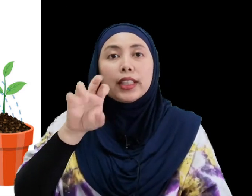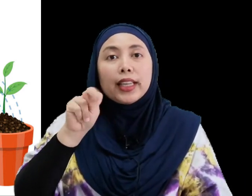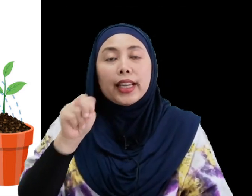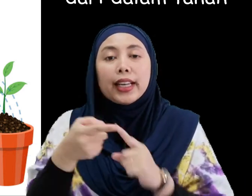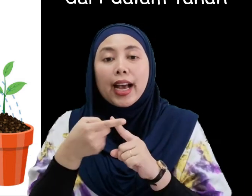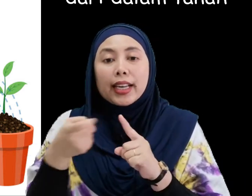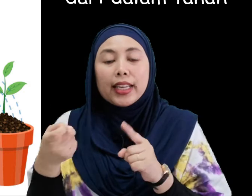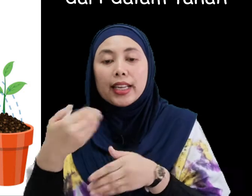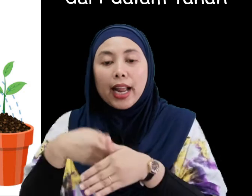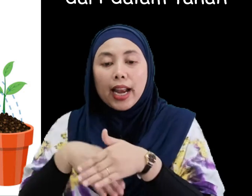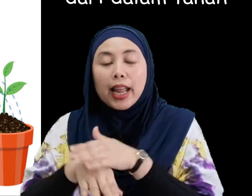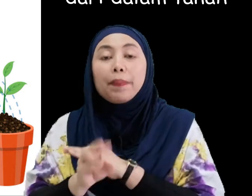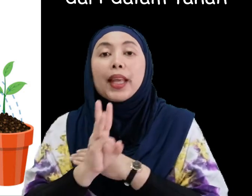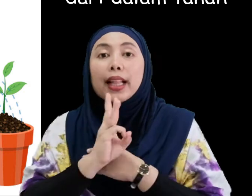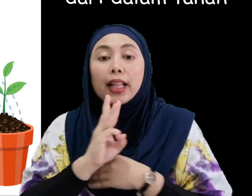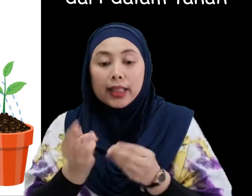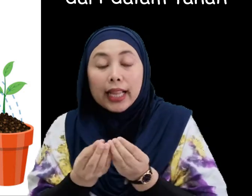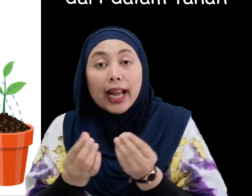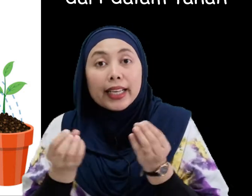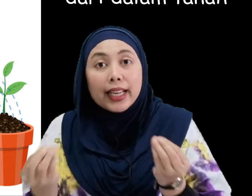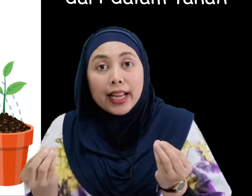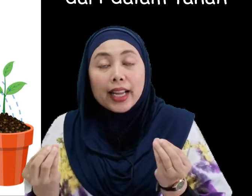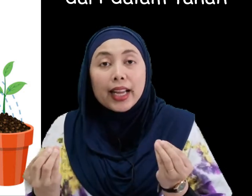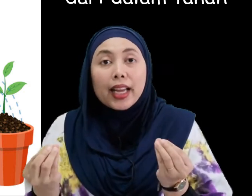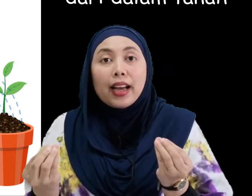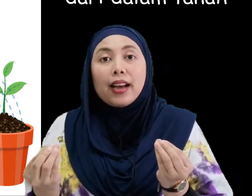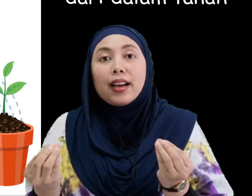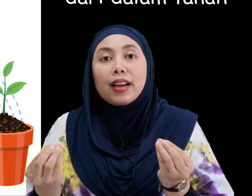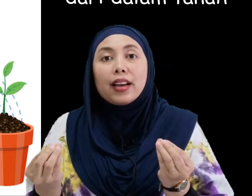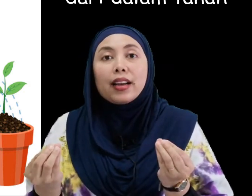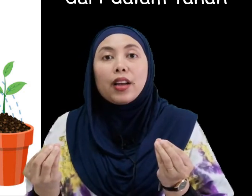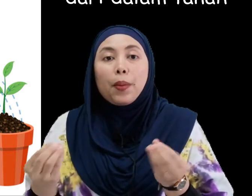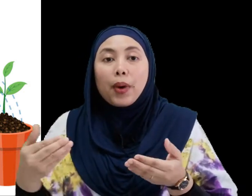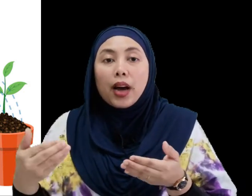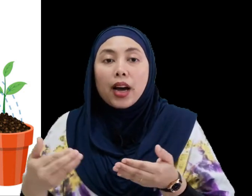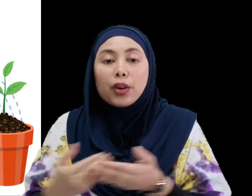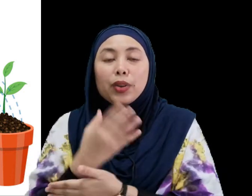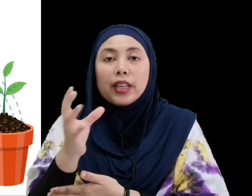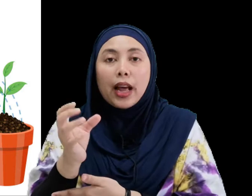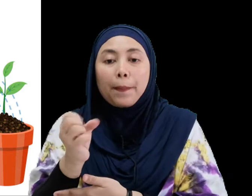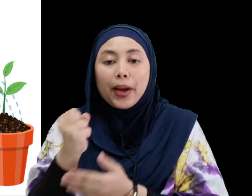Dari dalam tanah Baru dia dapat